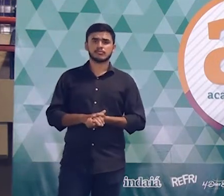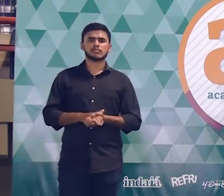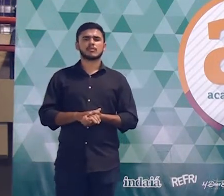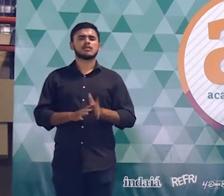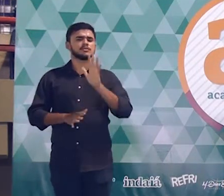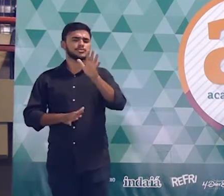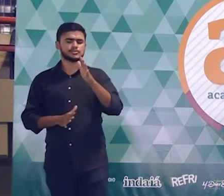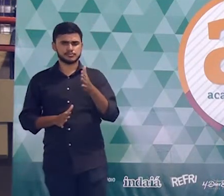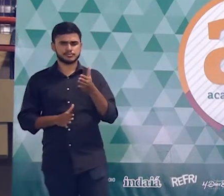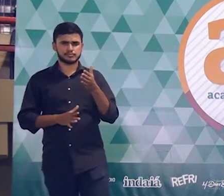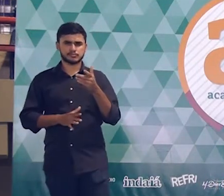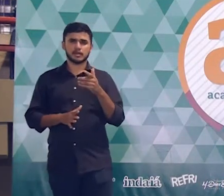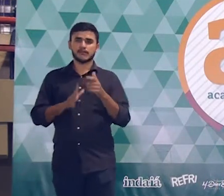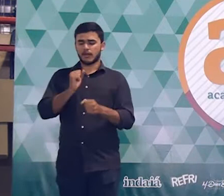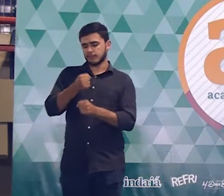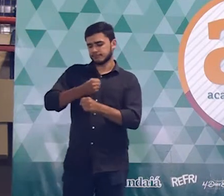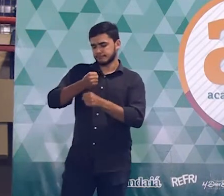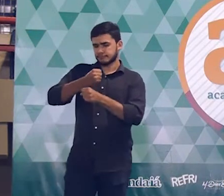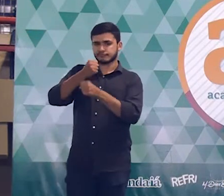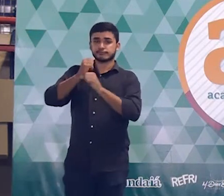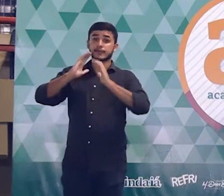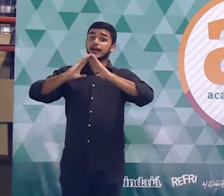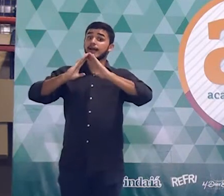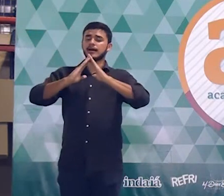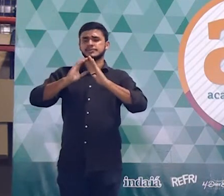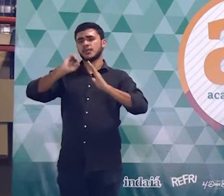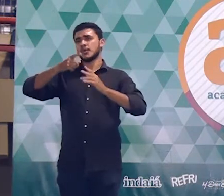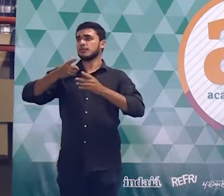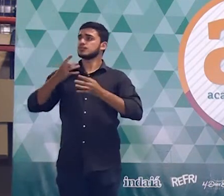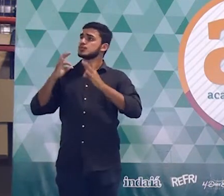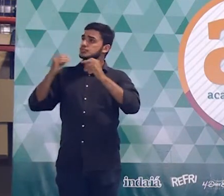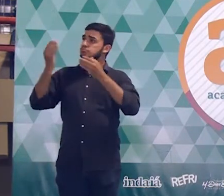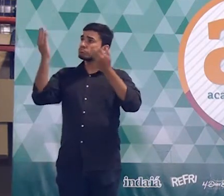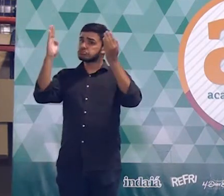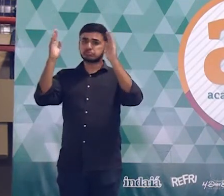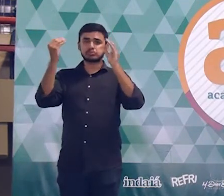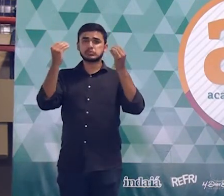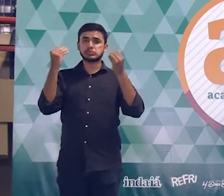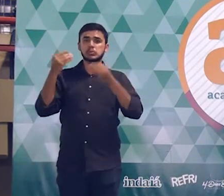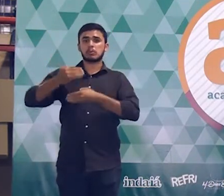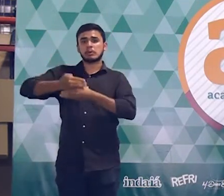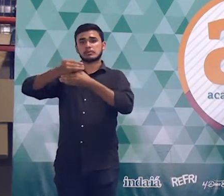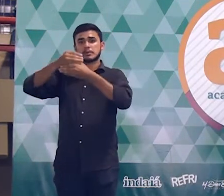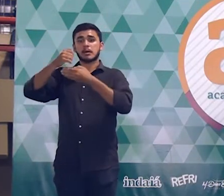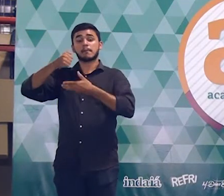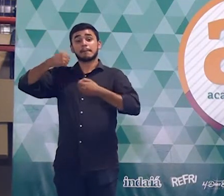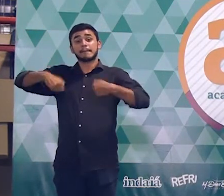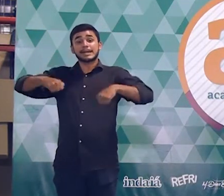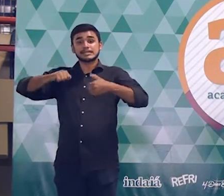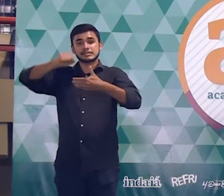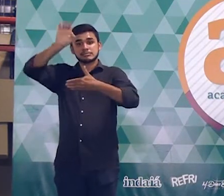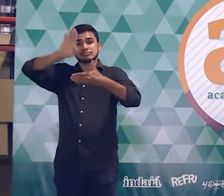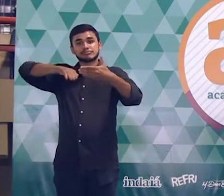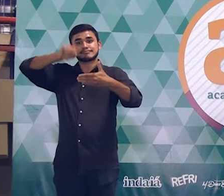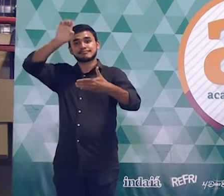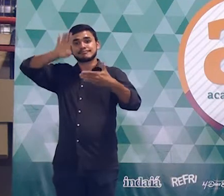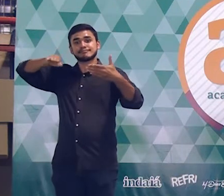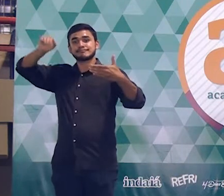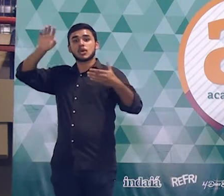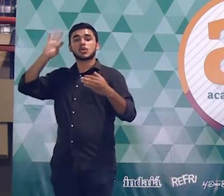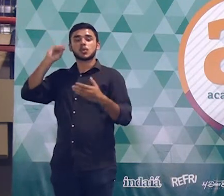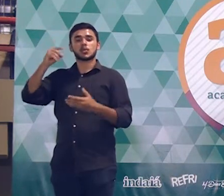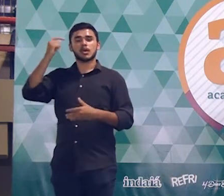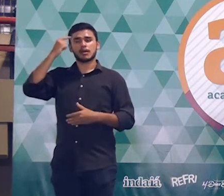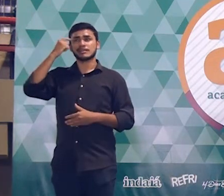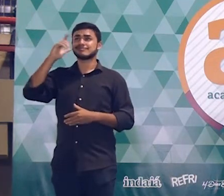você vai fazer uma reforma na sua casa, uma reforma em algum cômodo e você precisa, por exemplo, pintar novamente uma parede, né? Às vezes a